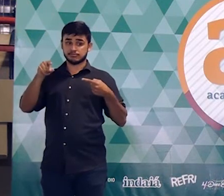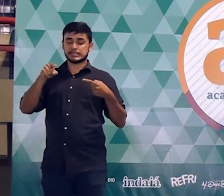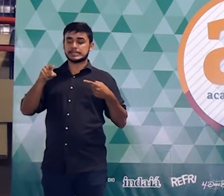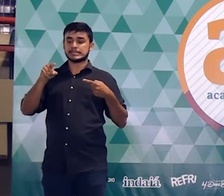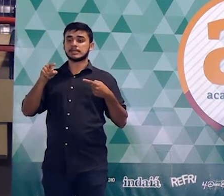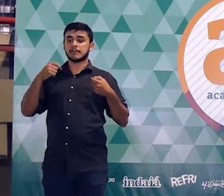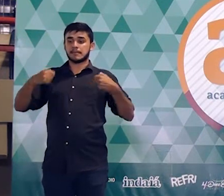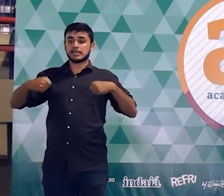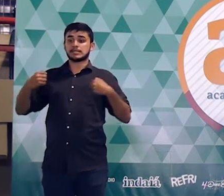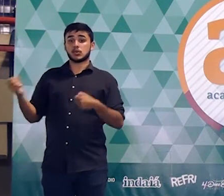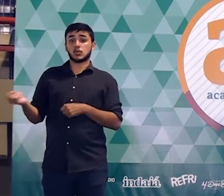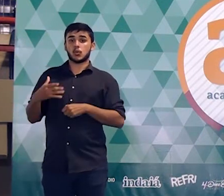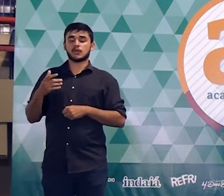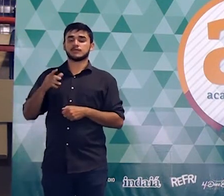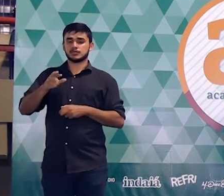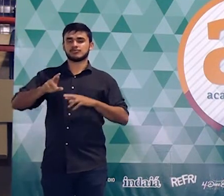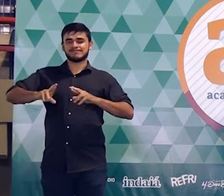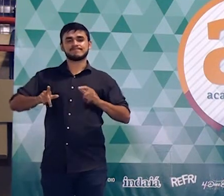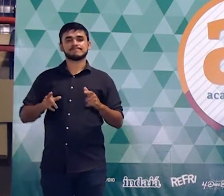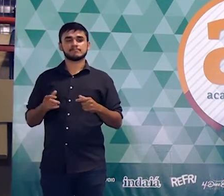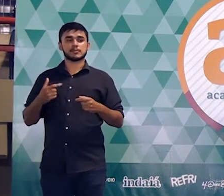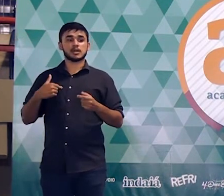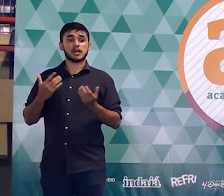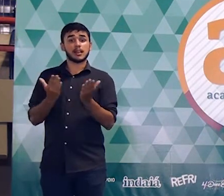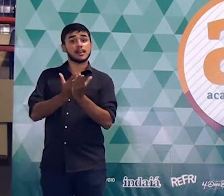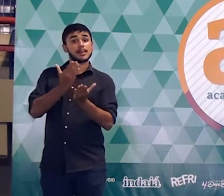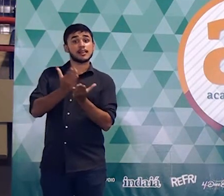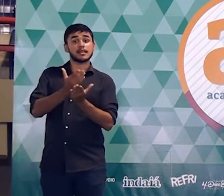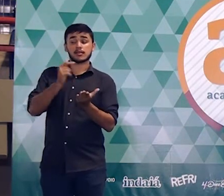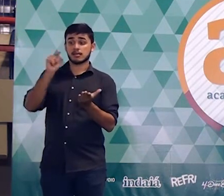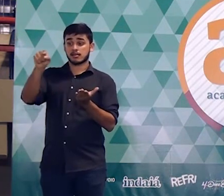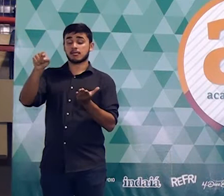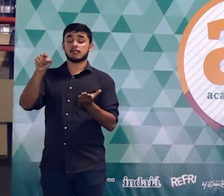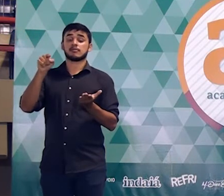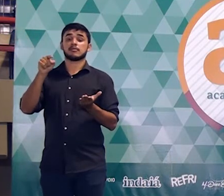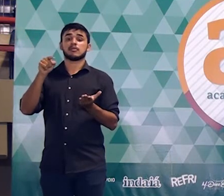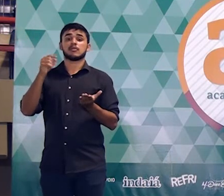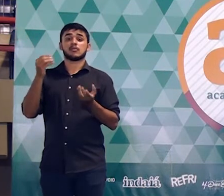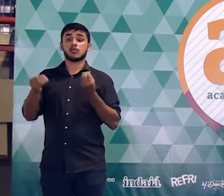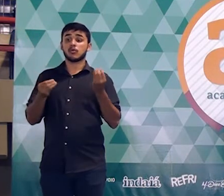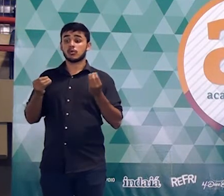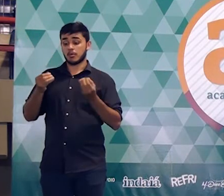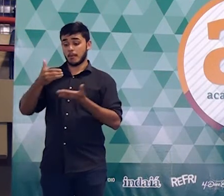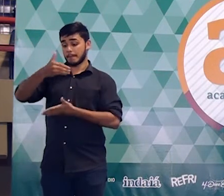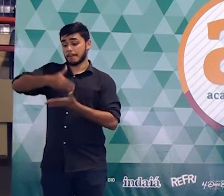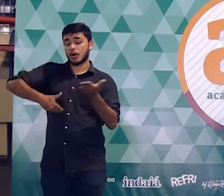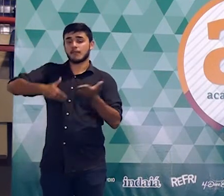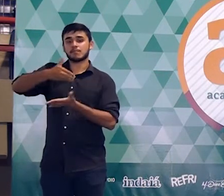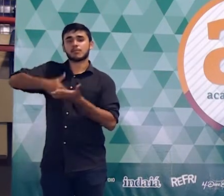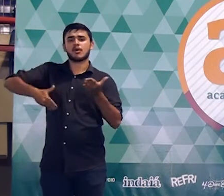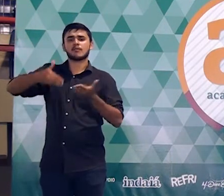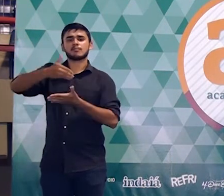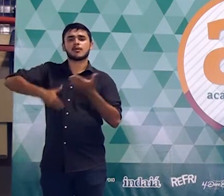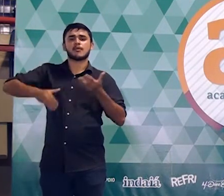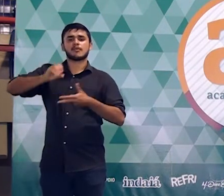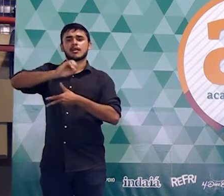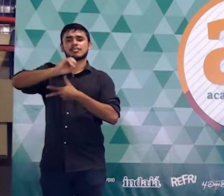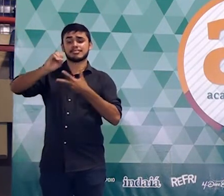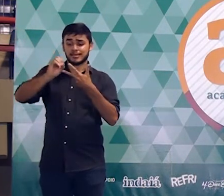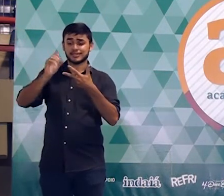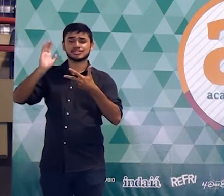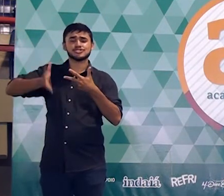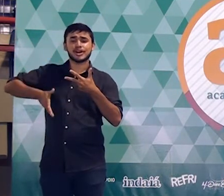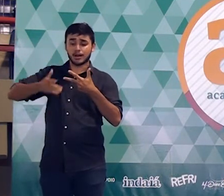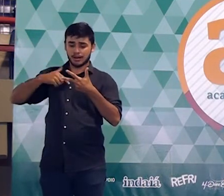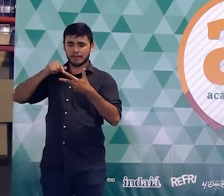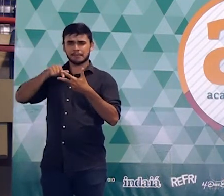fazendo. É sempre interessante a gente tentar mostrar para vocês o que vem caindo. Porque, assim, se a